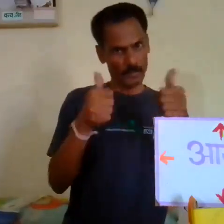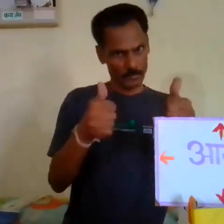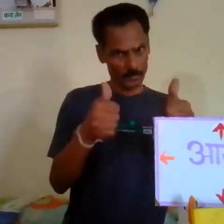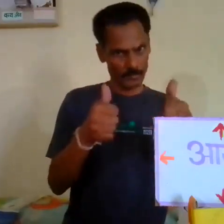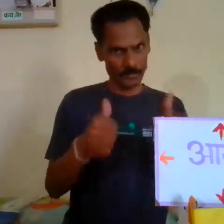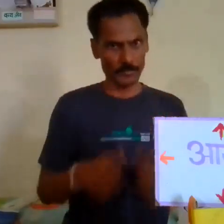हैं तूर आयतके, ऊ